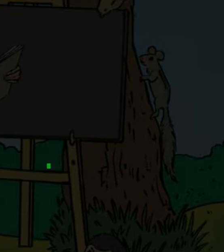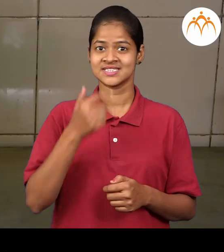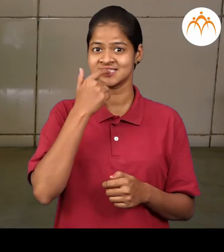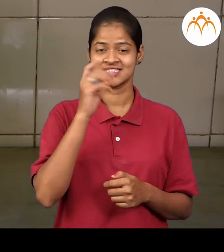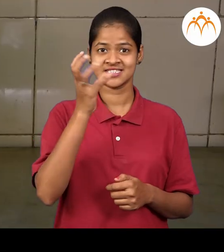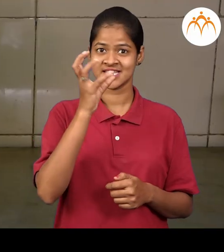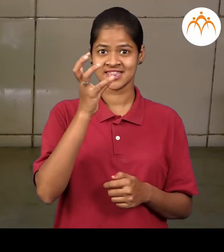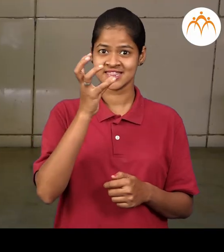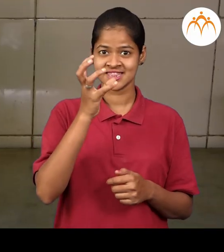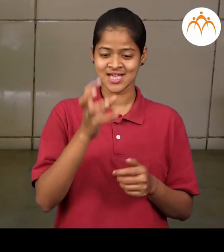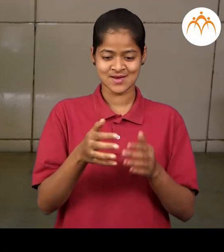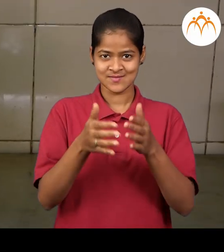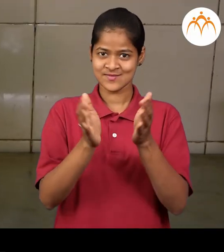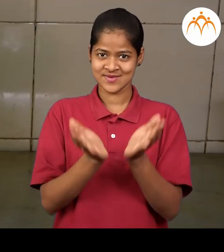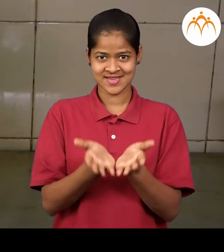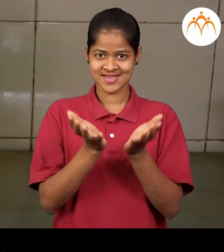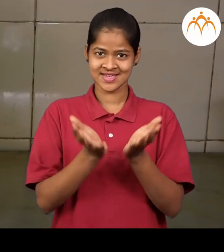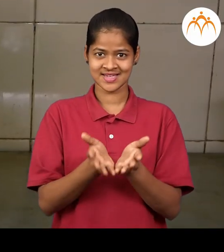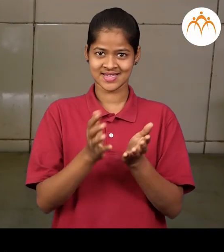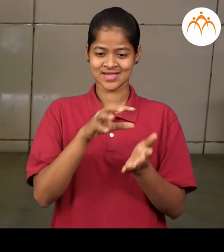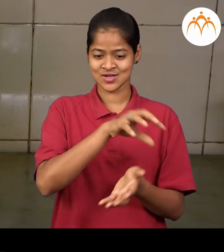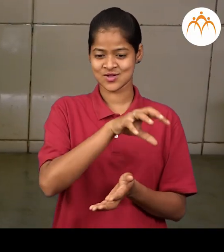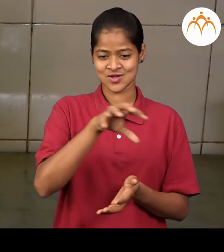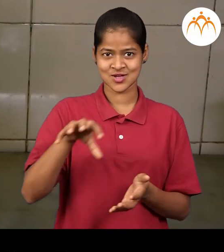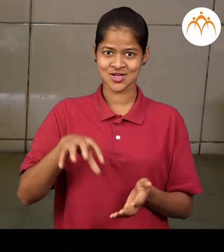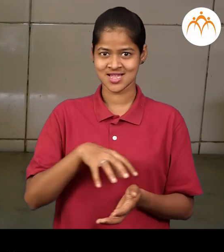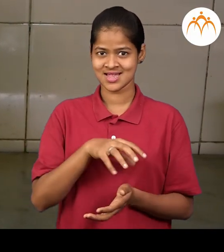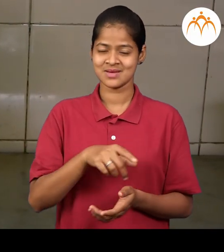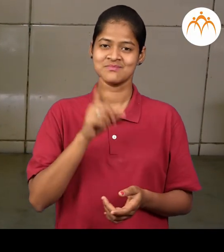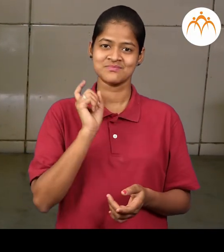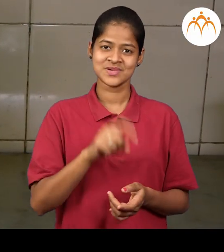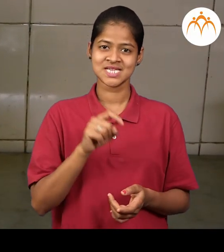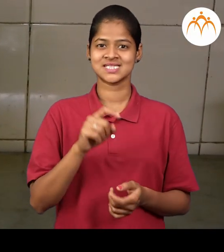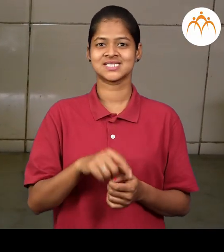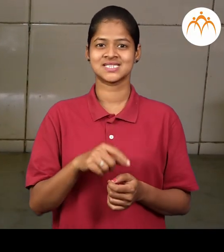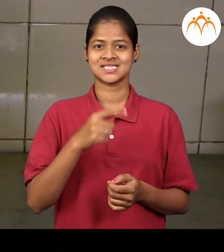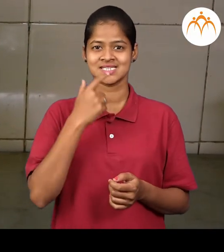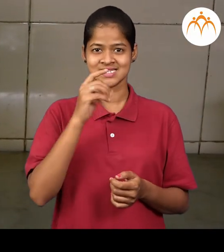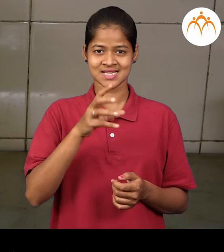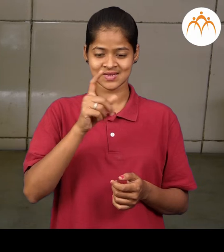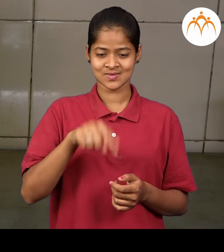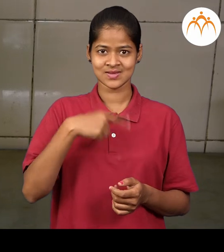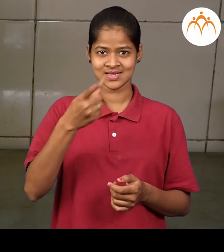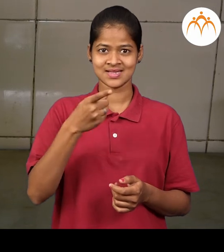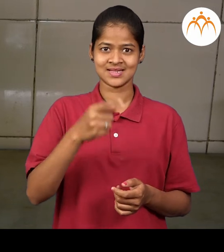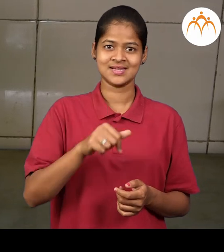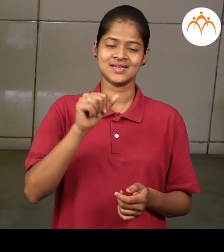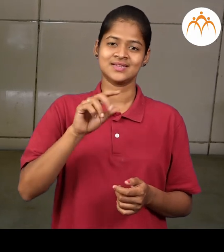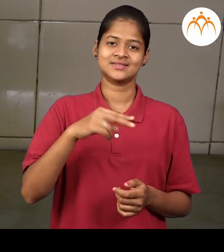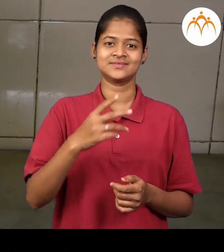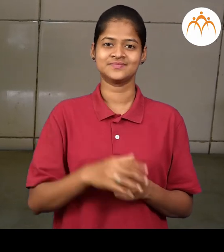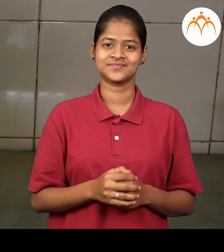इडली पात्र इडली पात्रात इडल्या करतात